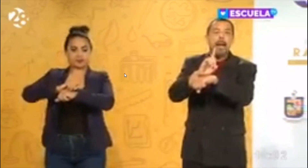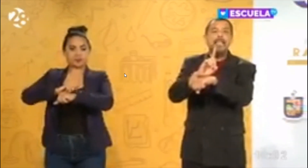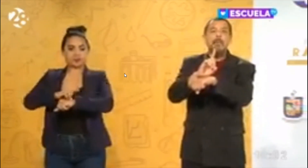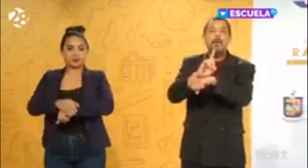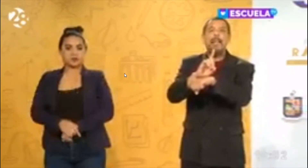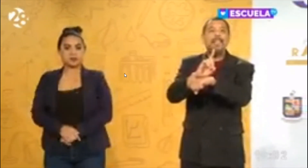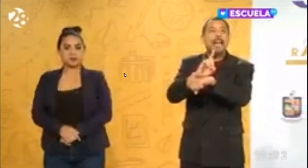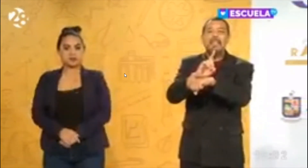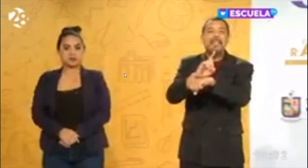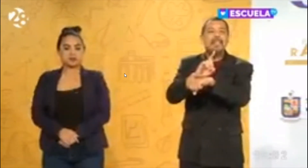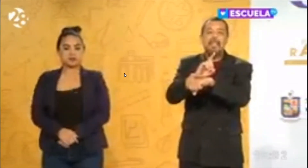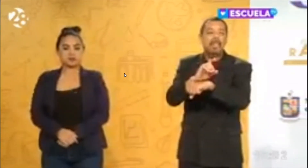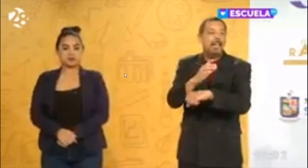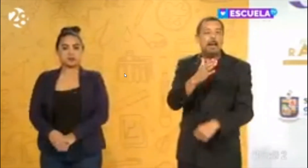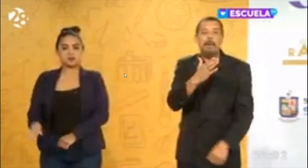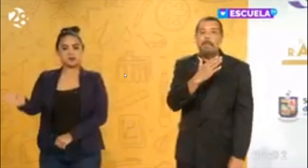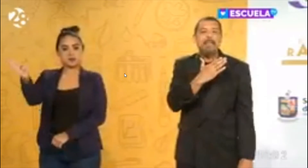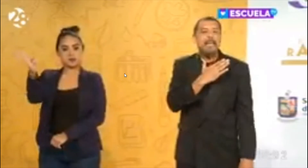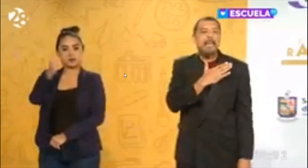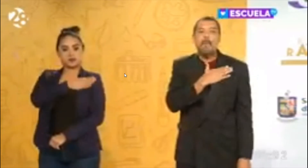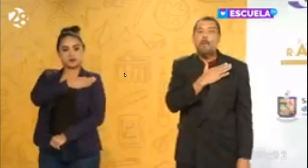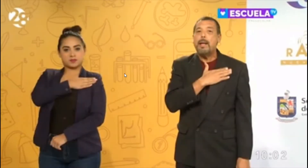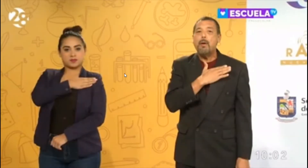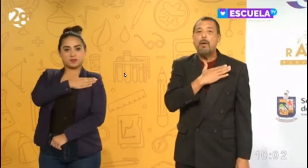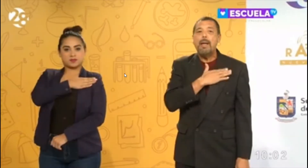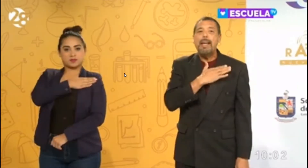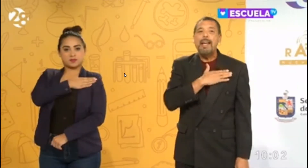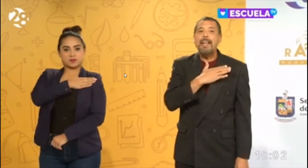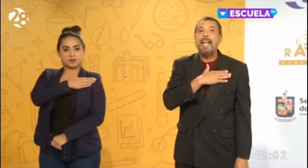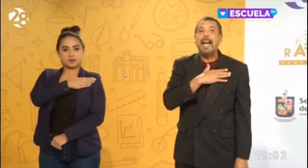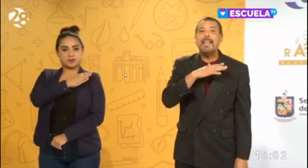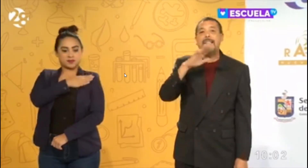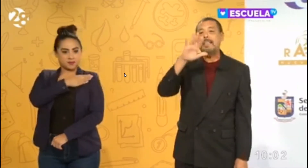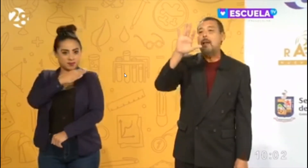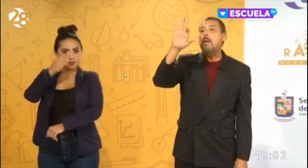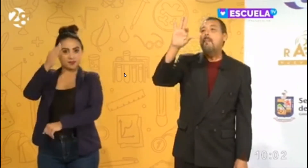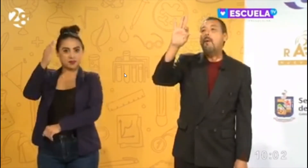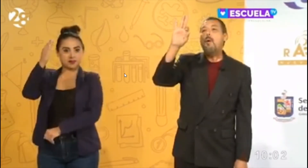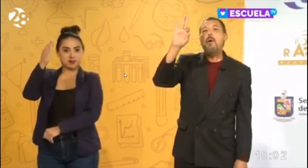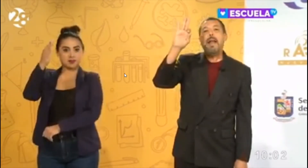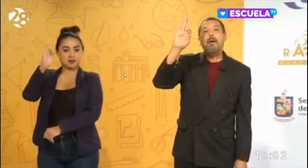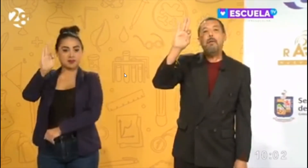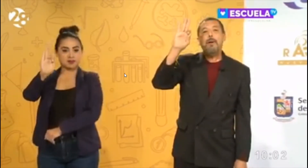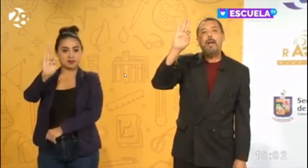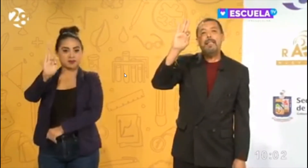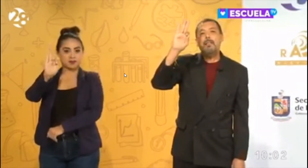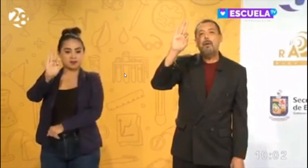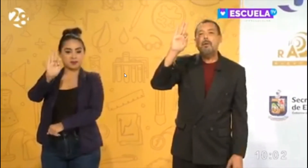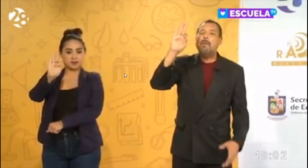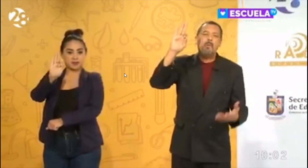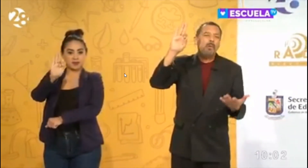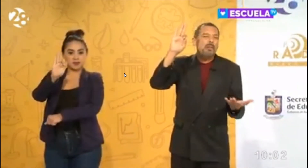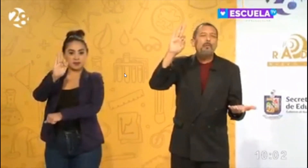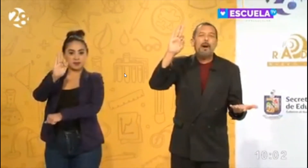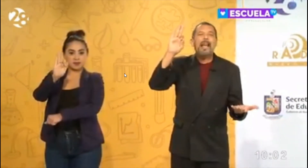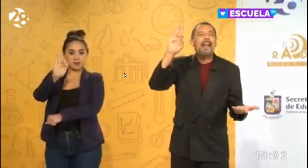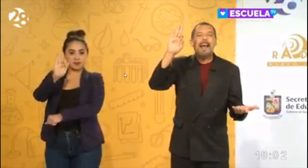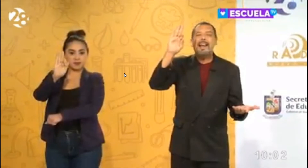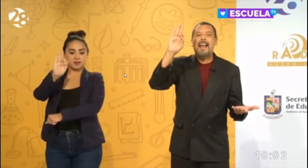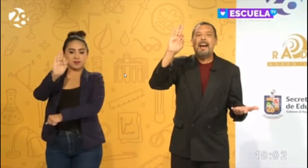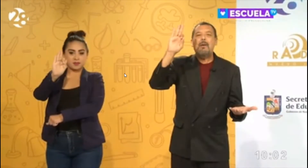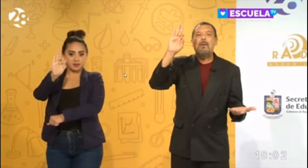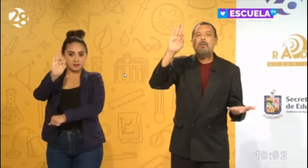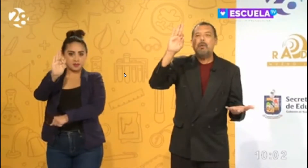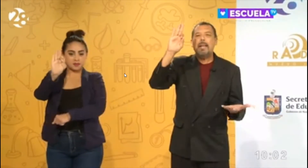Y para decir buenas tardes es la misma seña de bueno y tardes pongo la configuración como si fuera